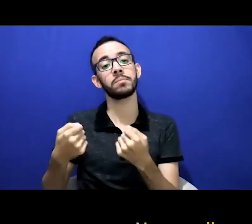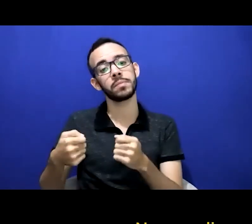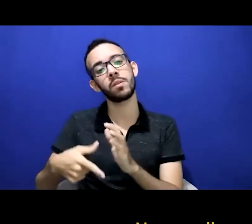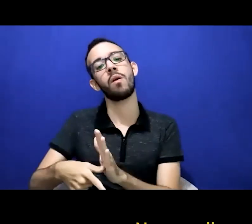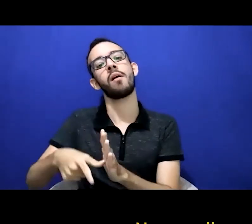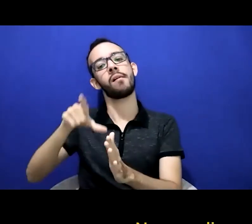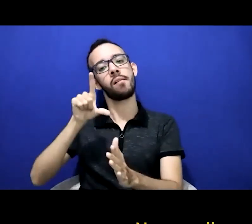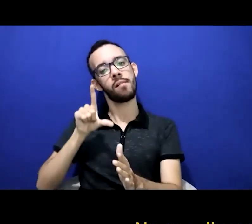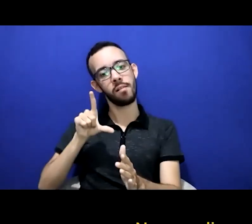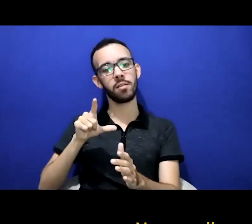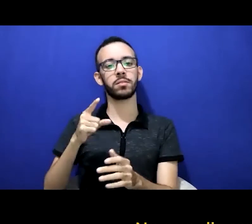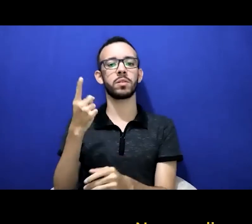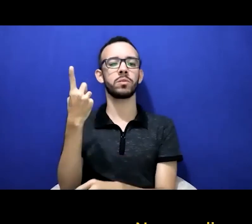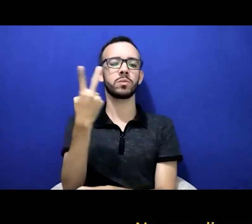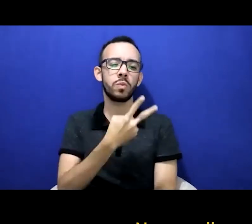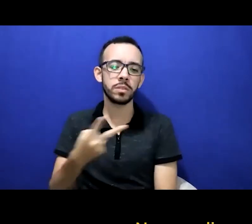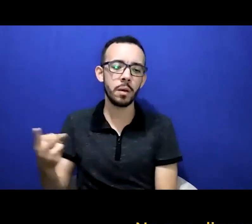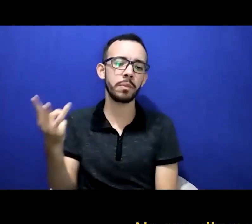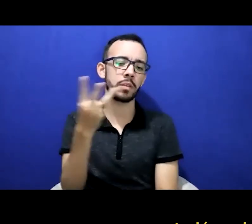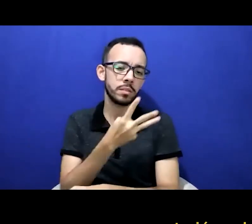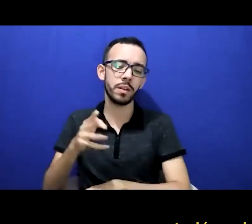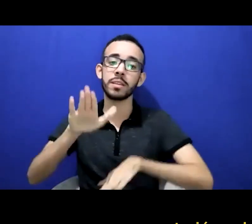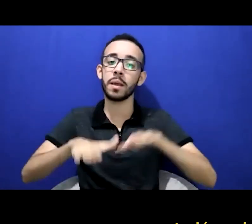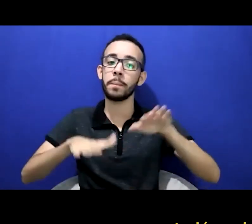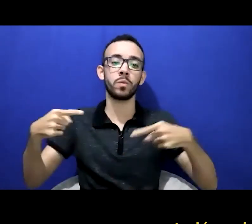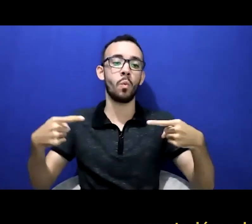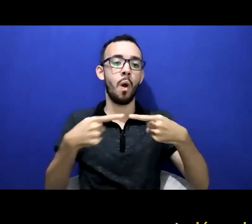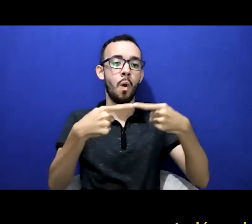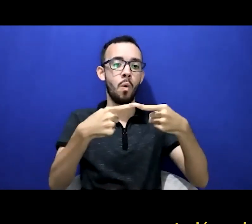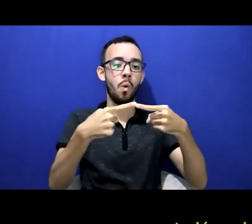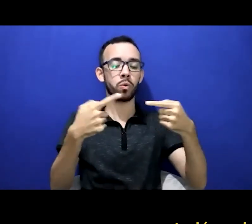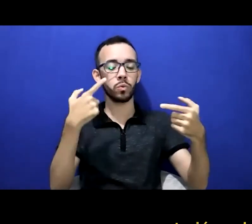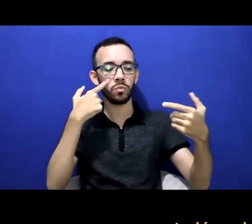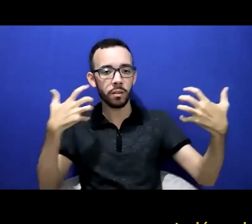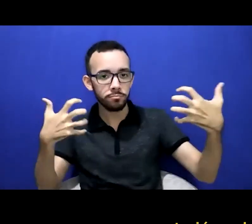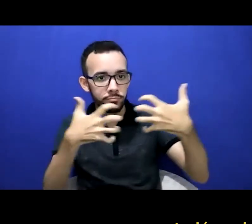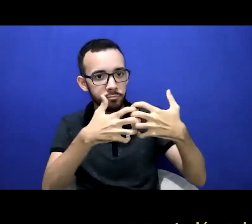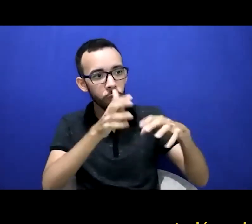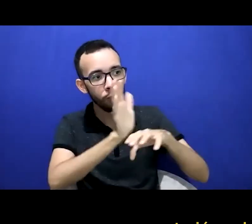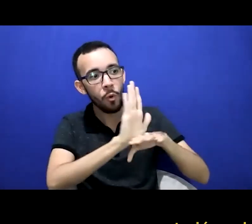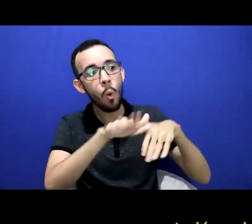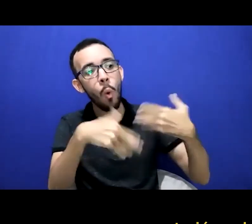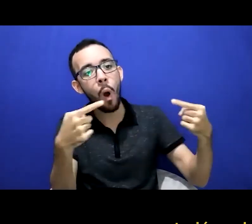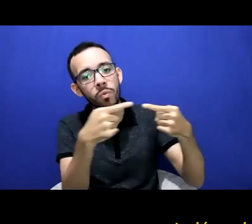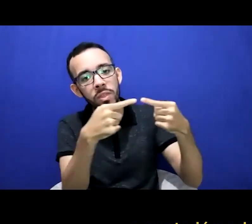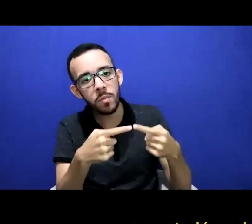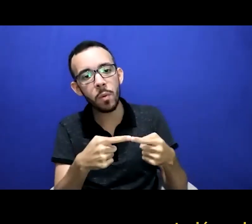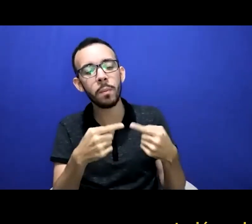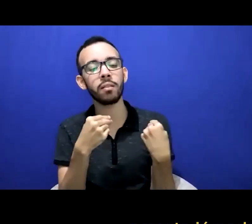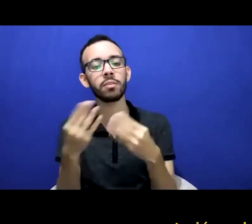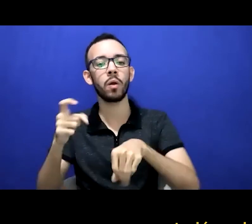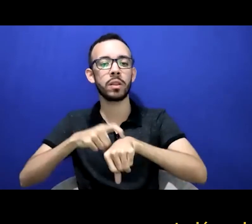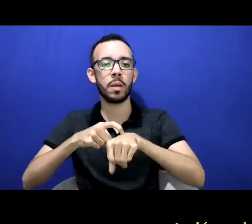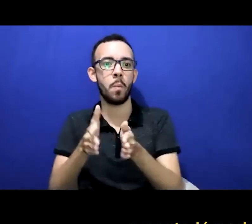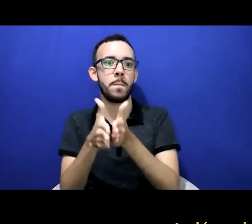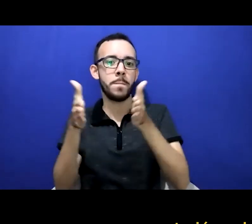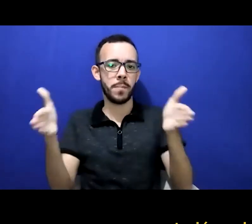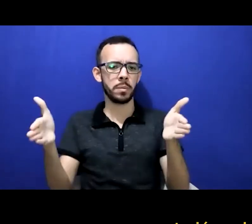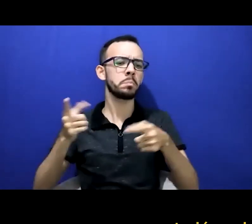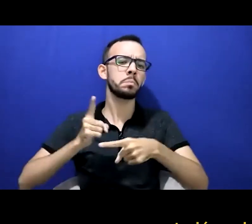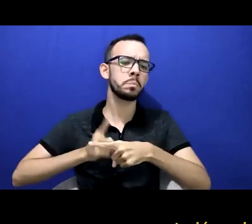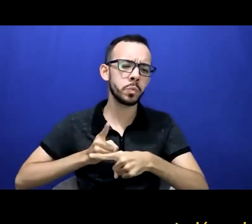questão do audiovisual, é mais rápido, a gente já pode inserir legenda, intérpretes e